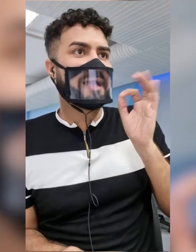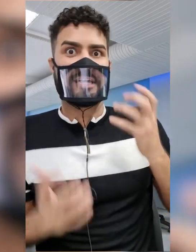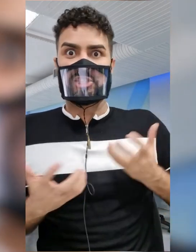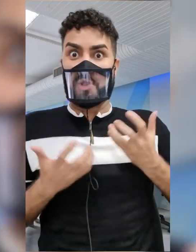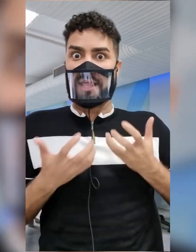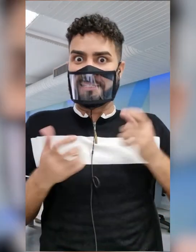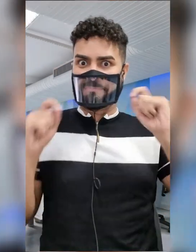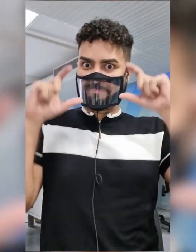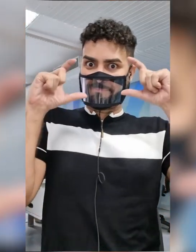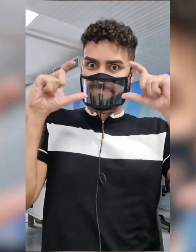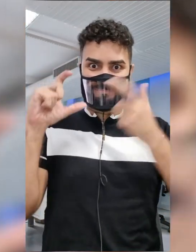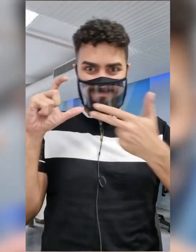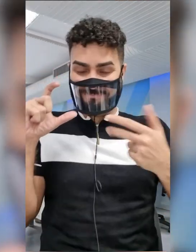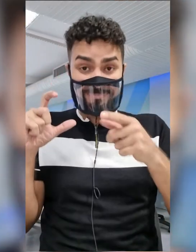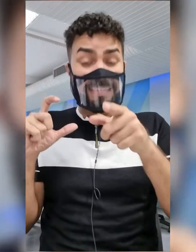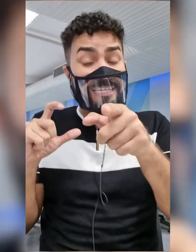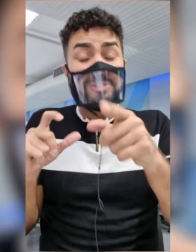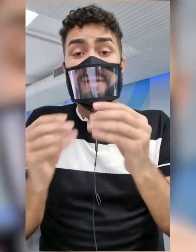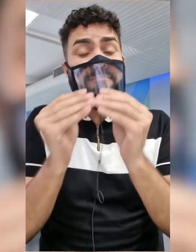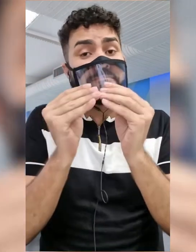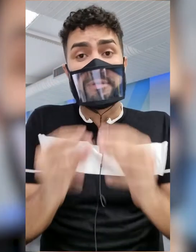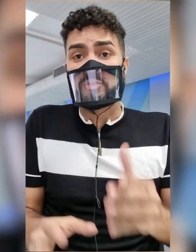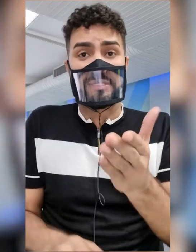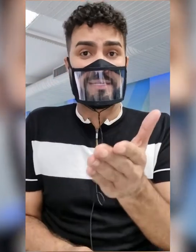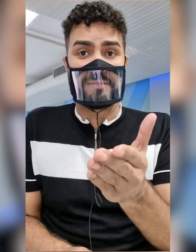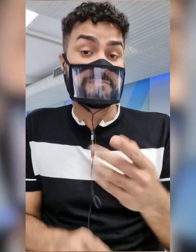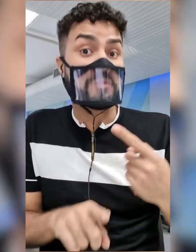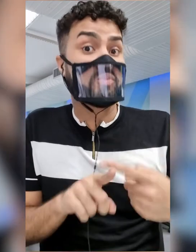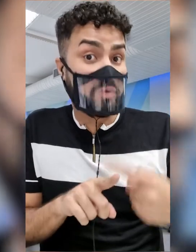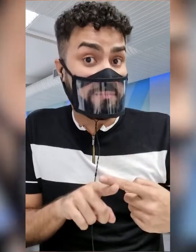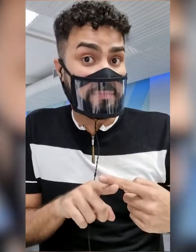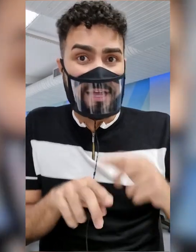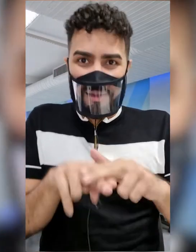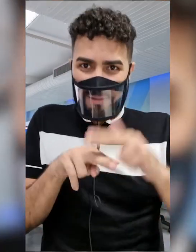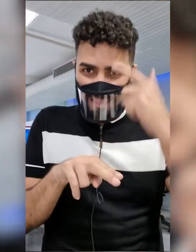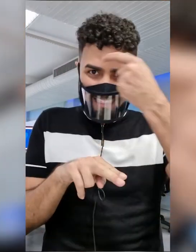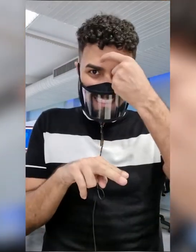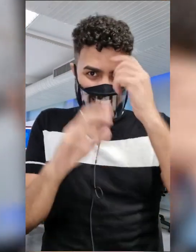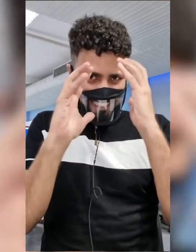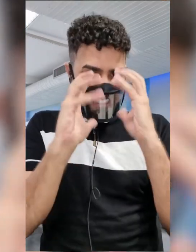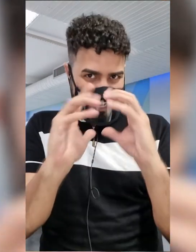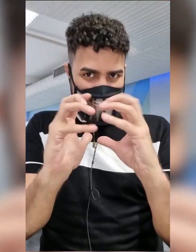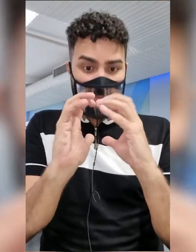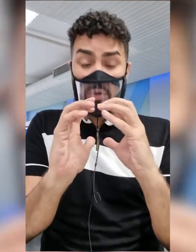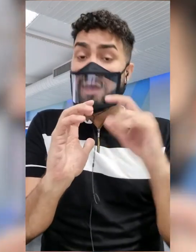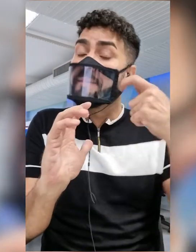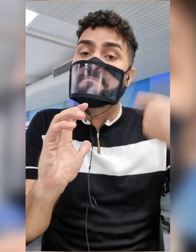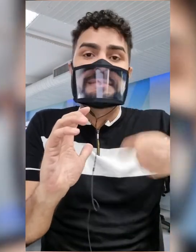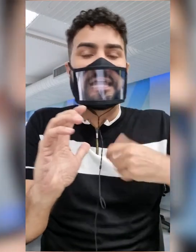o café, que deixa a gente acordado, isso só tende a prejudicar. Por quê? Porque o cérebro é um organismo que precisa de descanso.